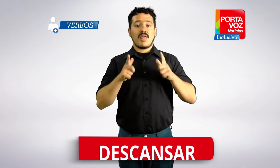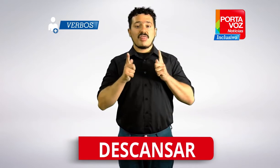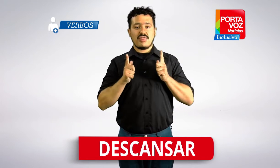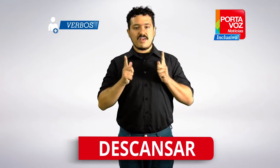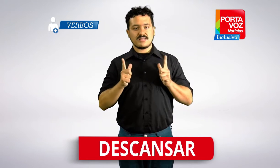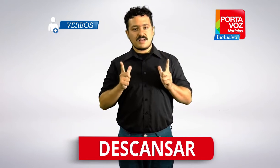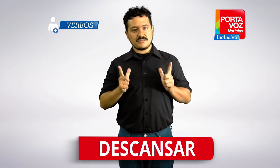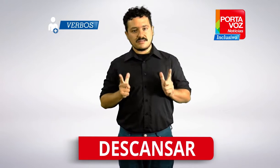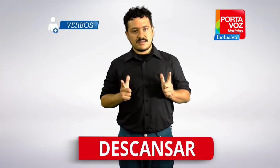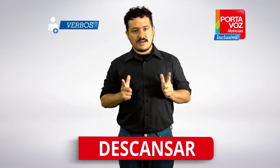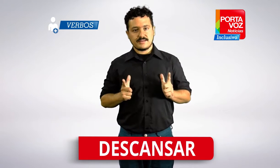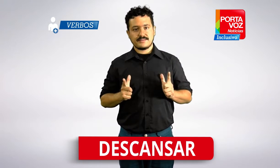Descansar.